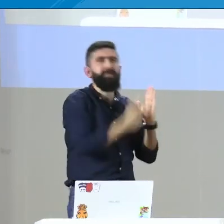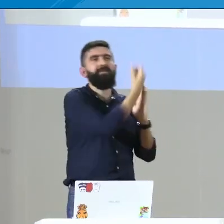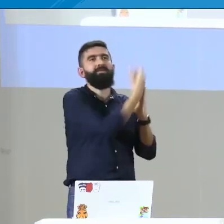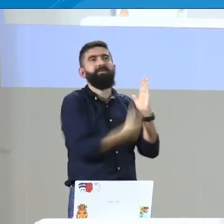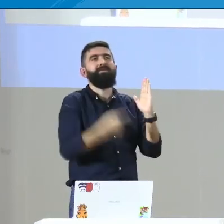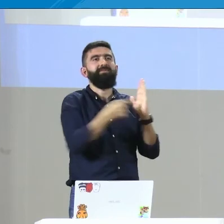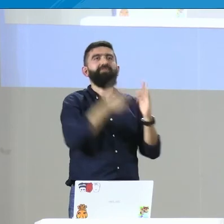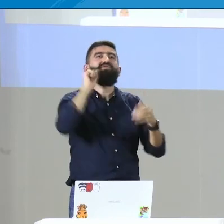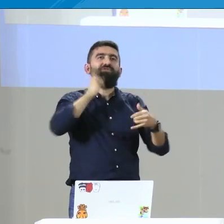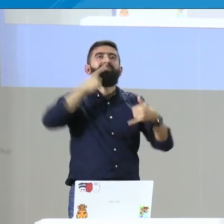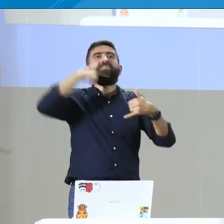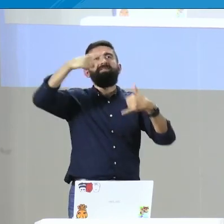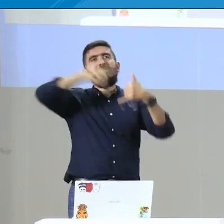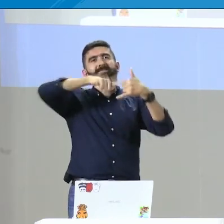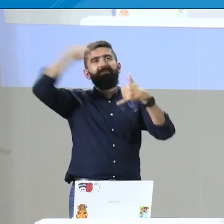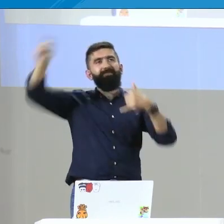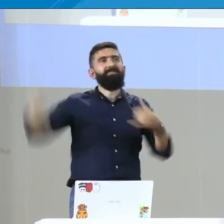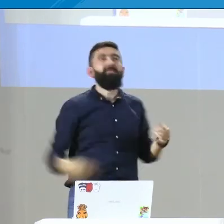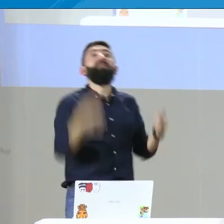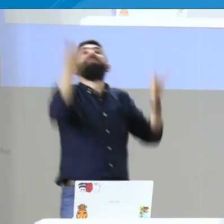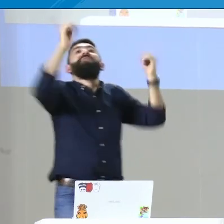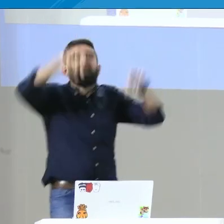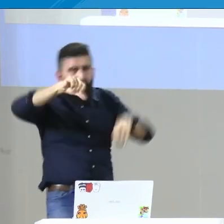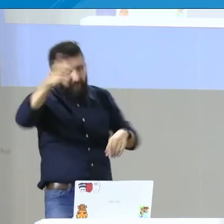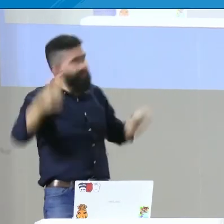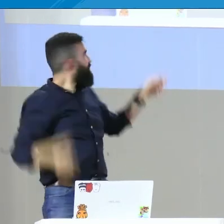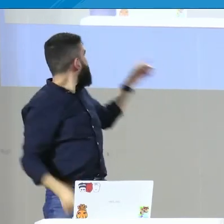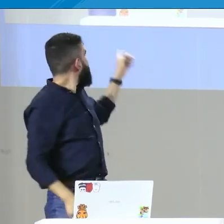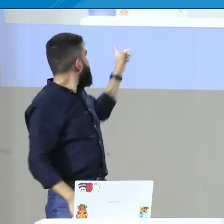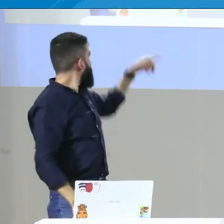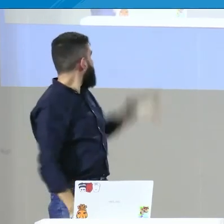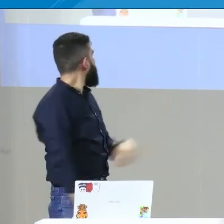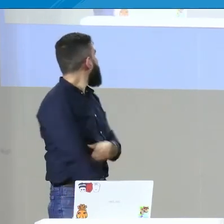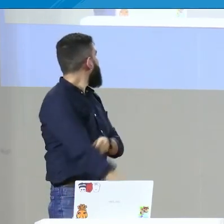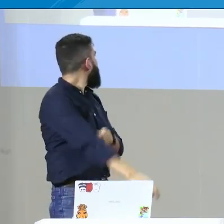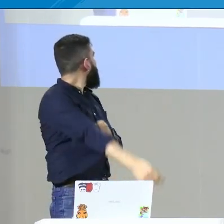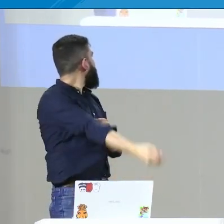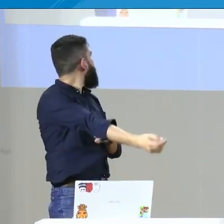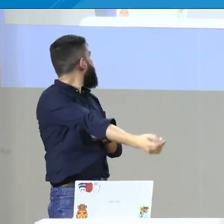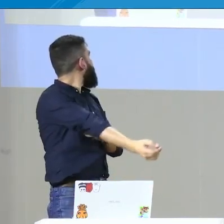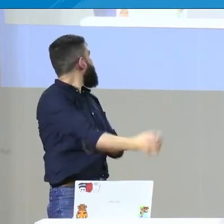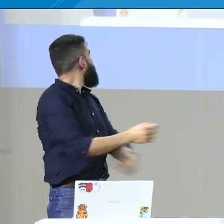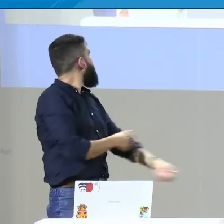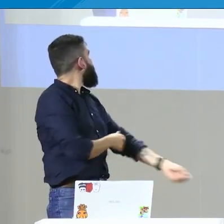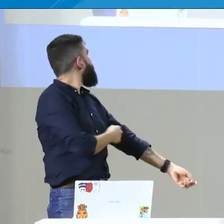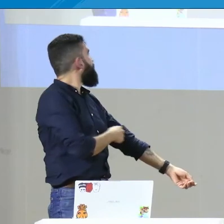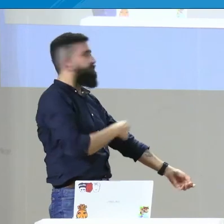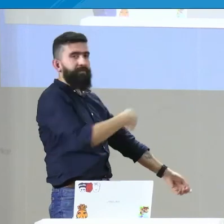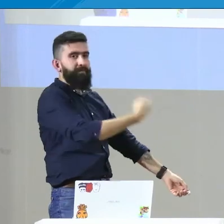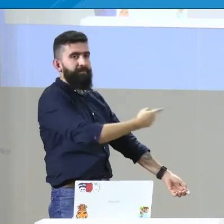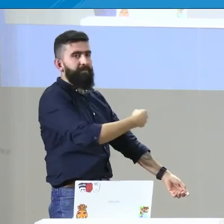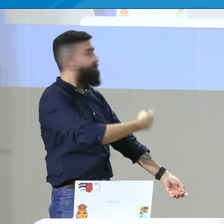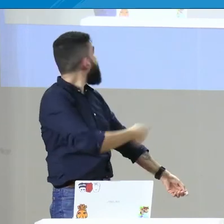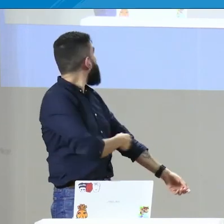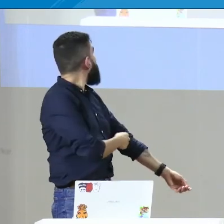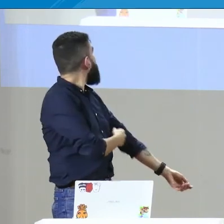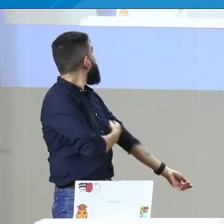sorda, en este caso está Luz Mari Comandante, representante para generar este estudio de caracterización. ¿Nos acompañan otras personas?